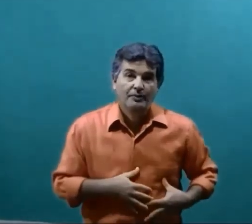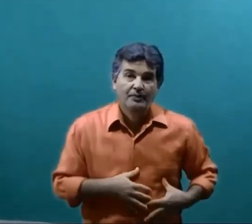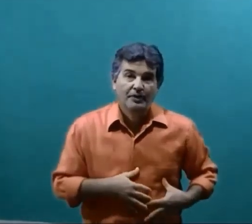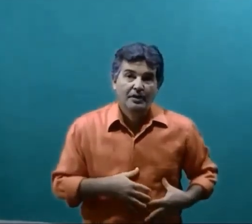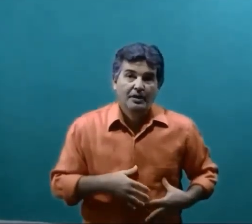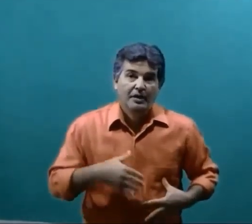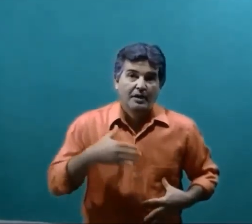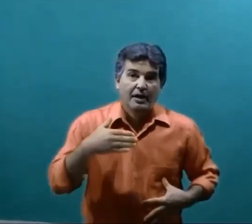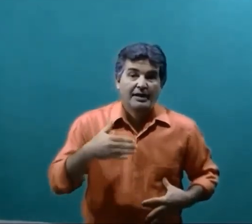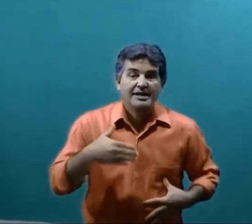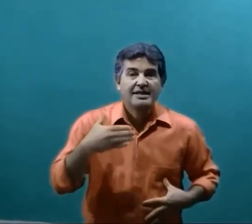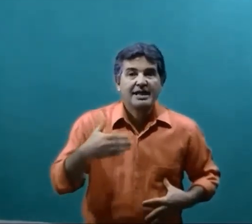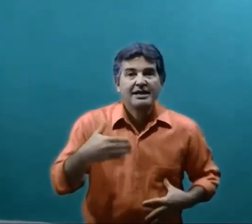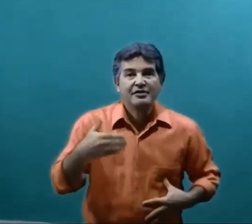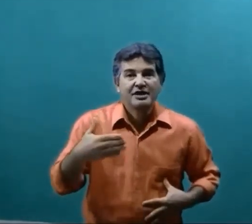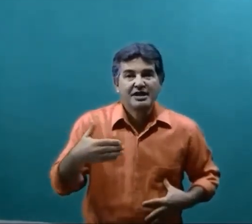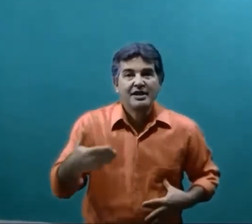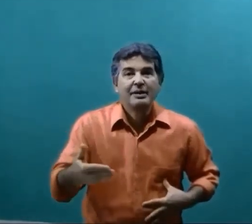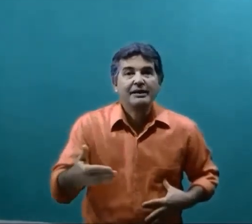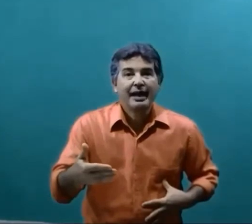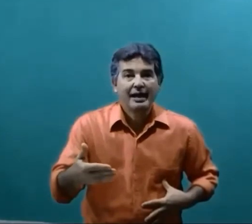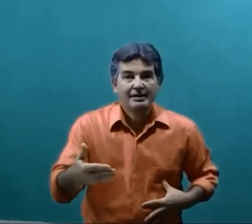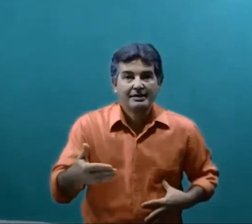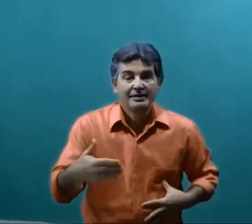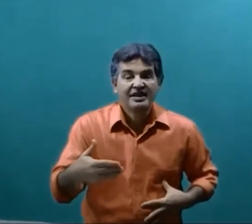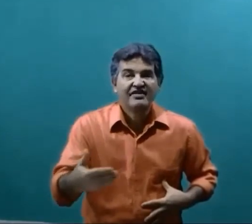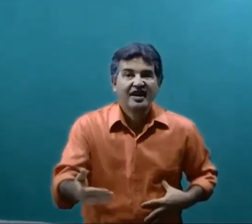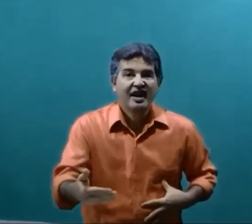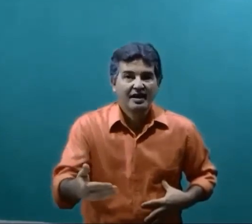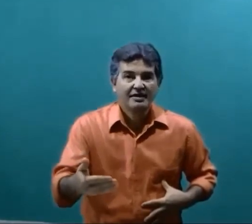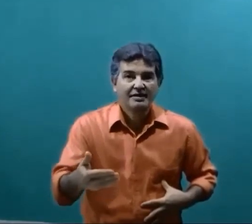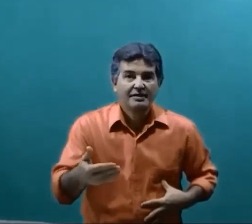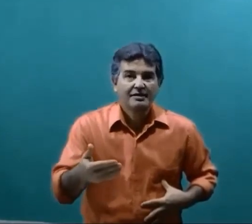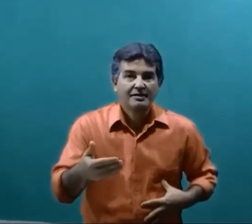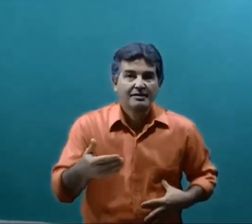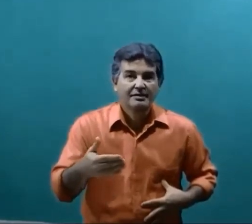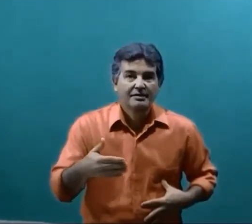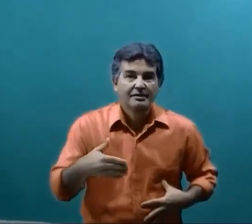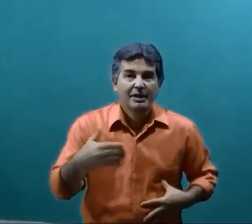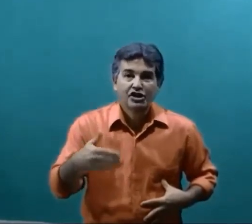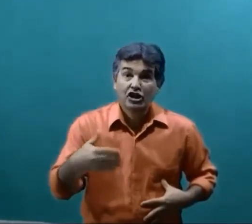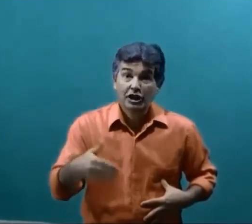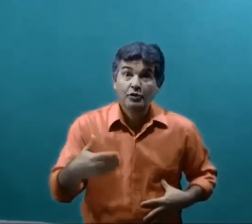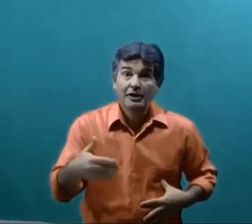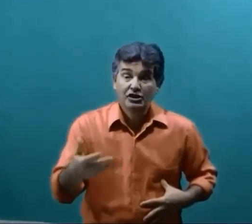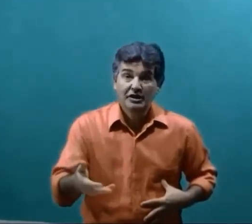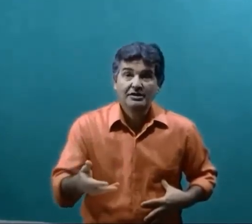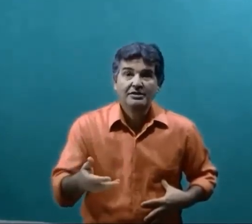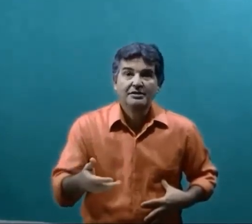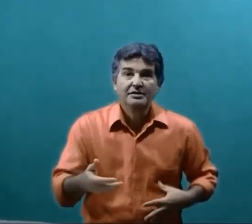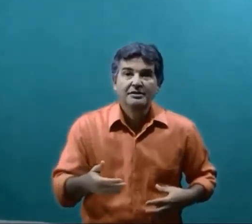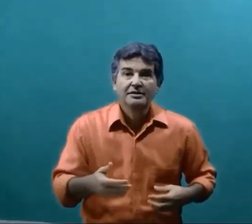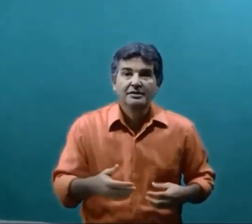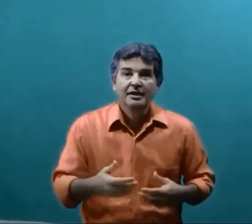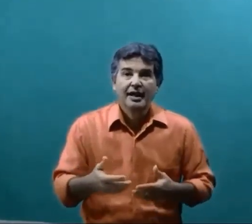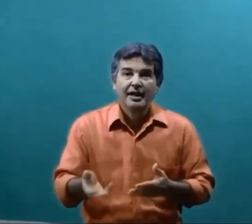Que a necessidade De você se alimentar Devagar Mastigando bastante É